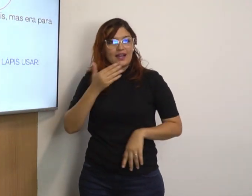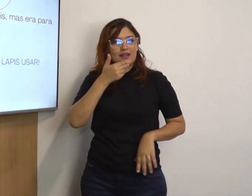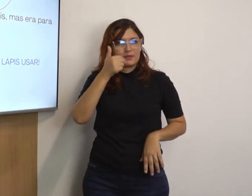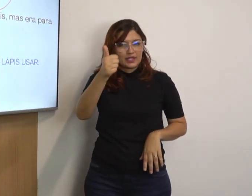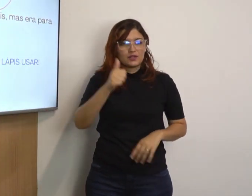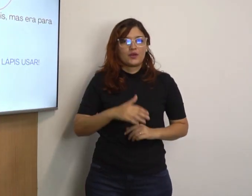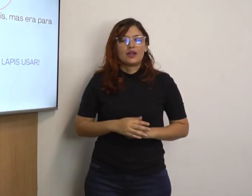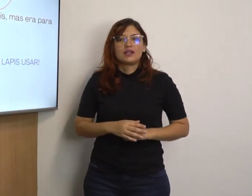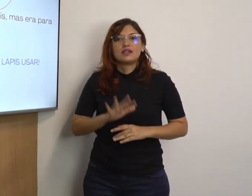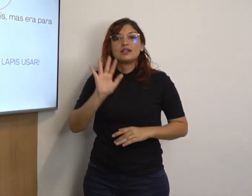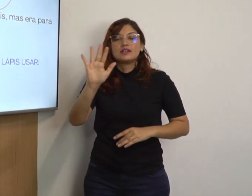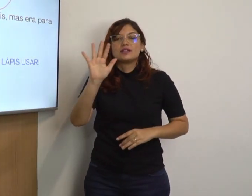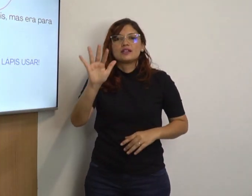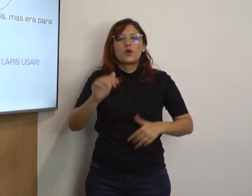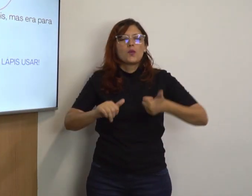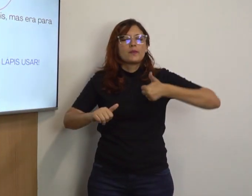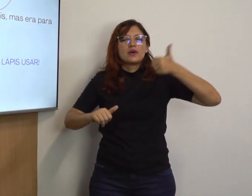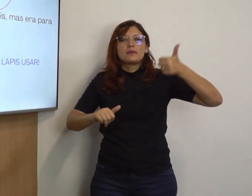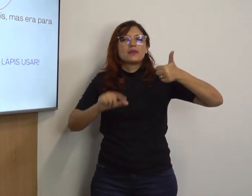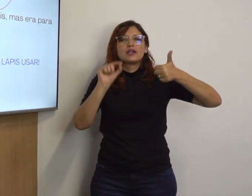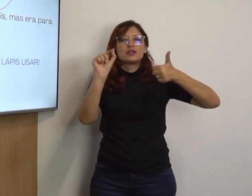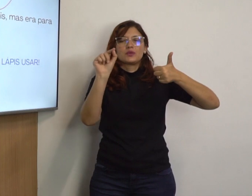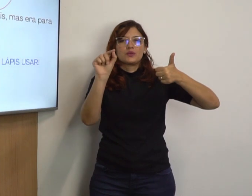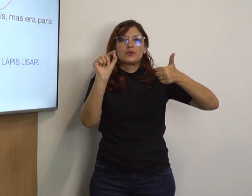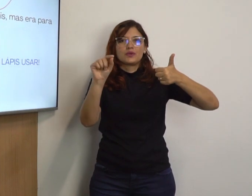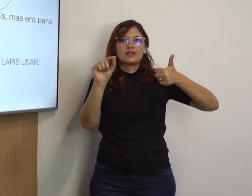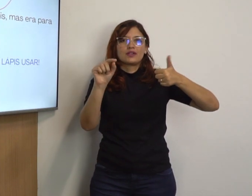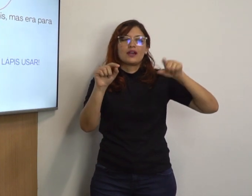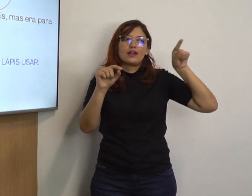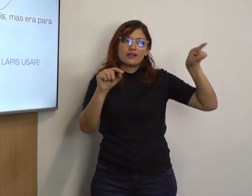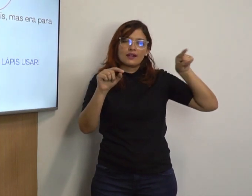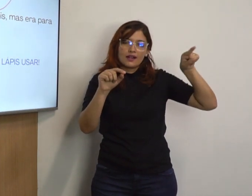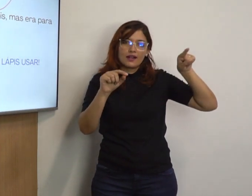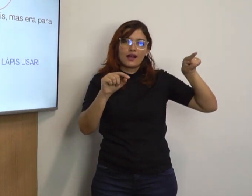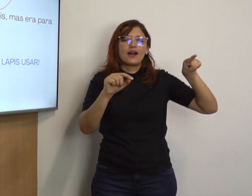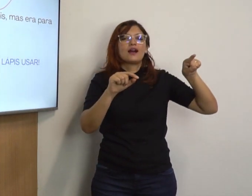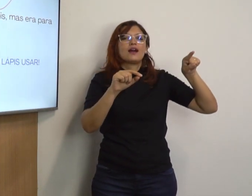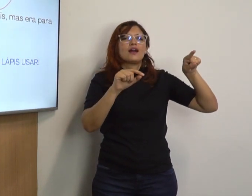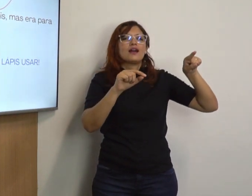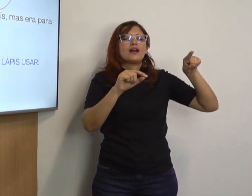Lembra de colocar a informação na ordem? Que fica mais claro? Então, o que vem primeiro?